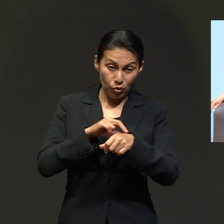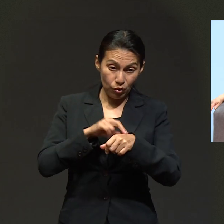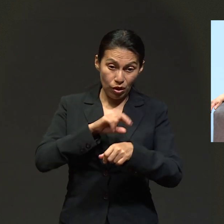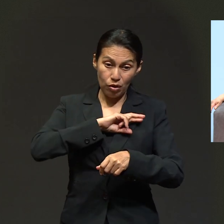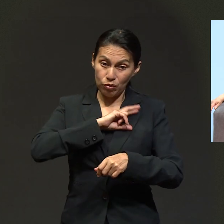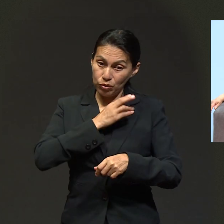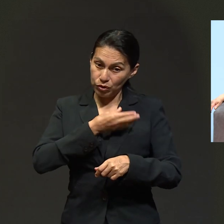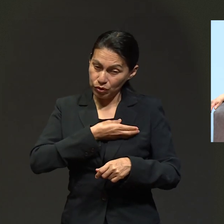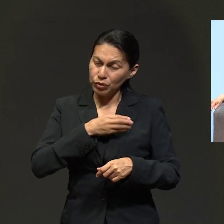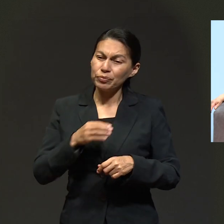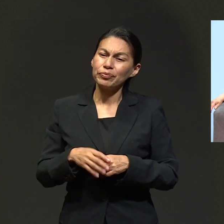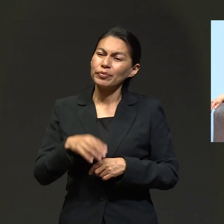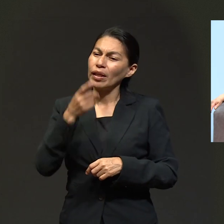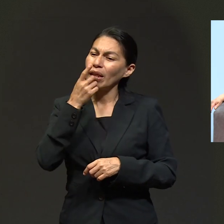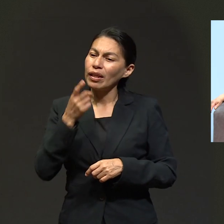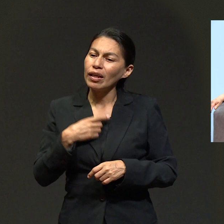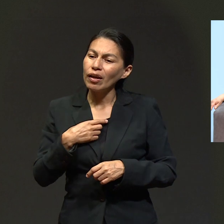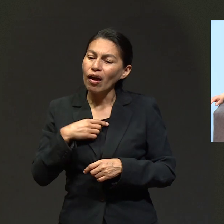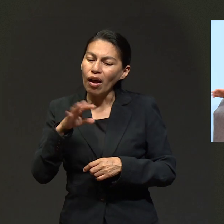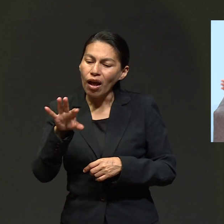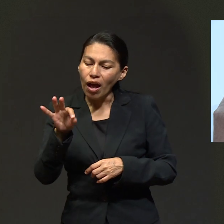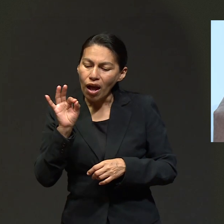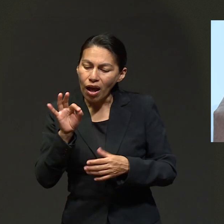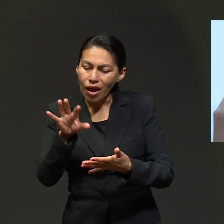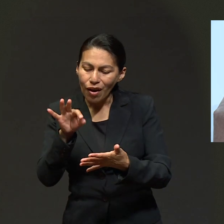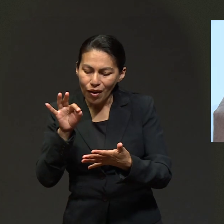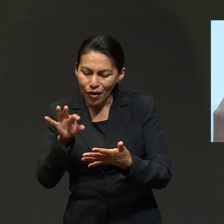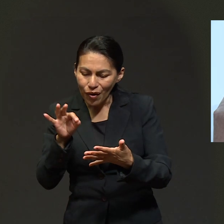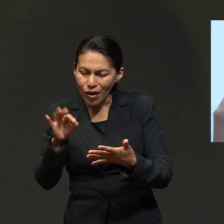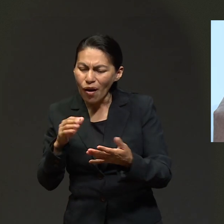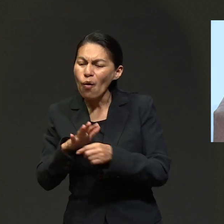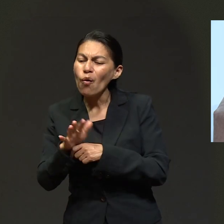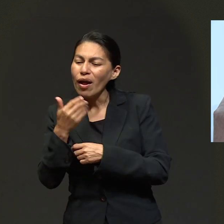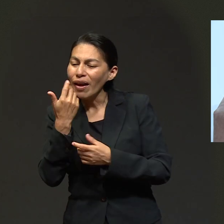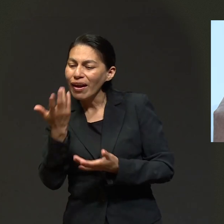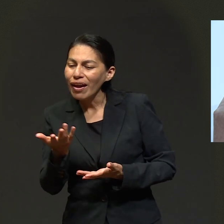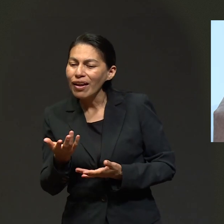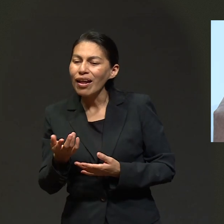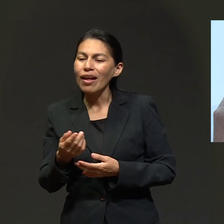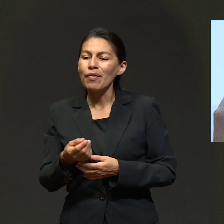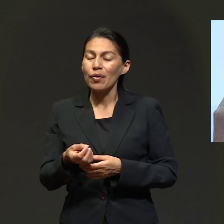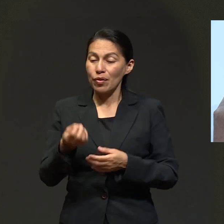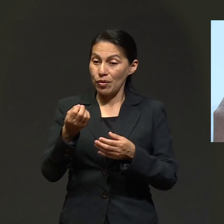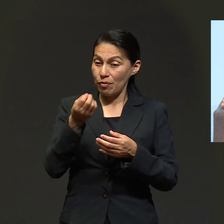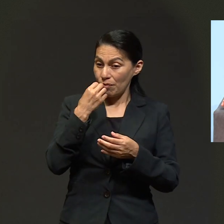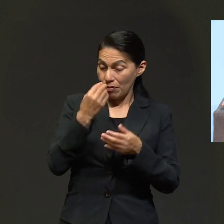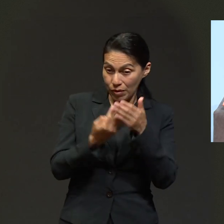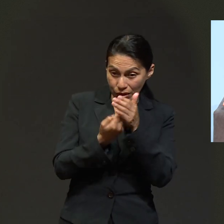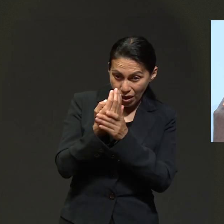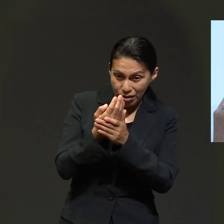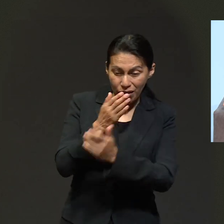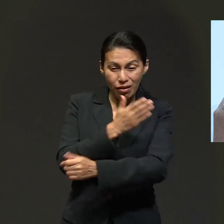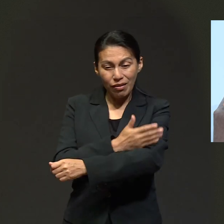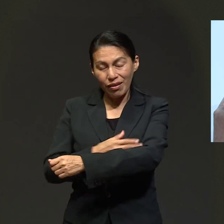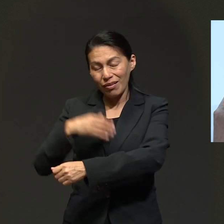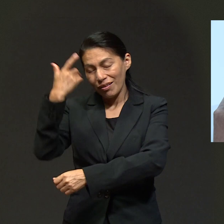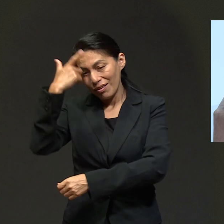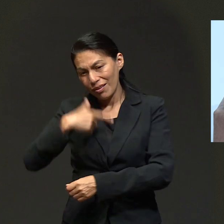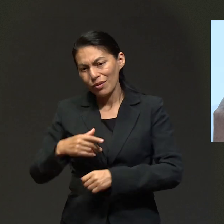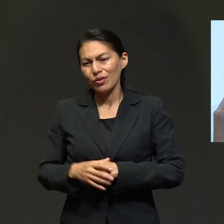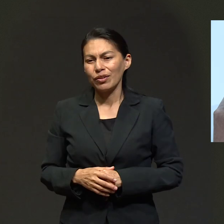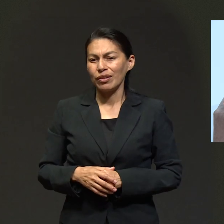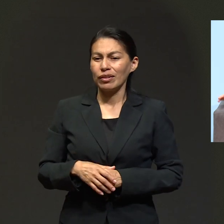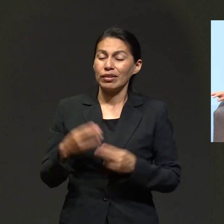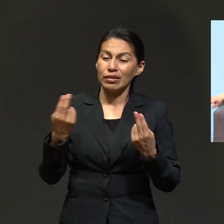vino la nutrióloga personalmente y me dice, le traemos la carta, escoja el alimento que usted quiera. Dice, desayuno,